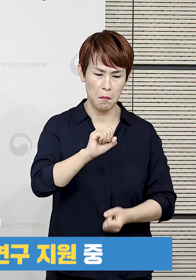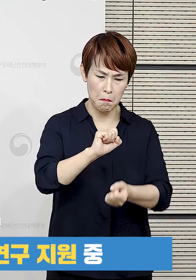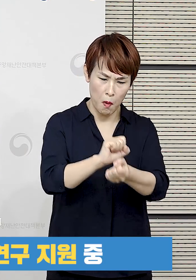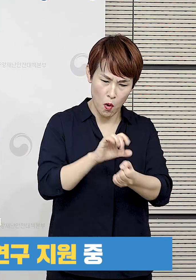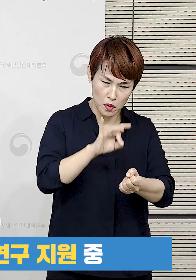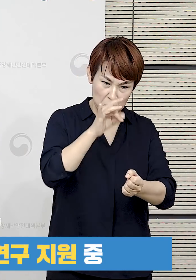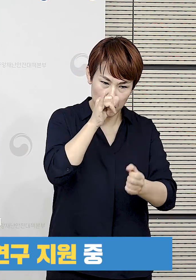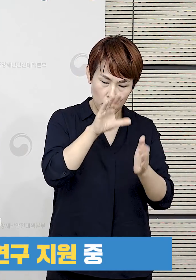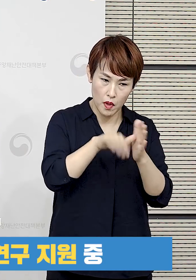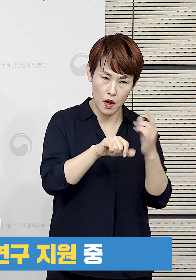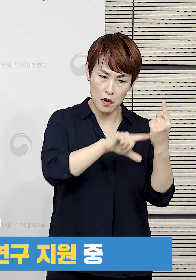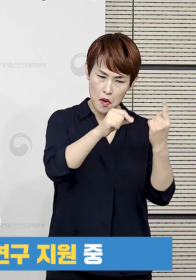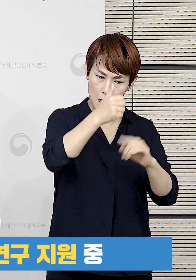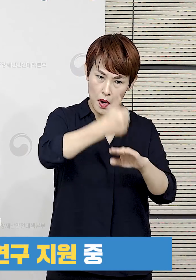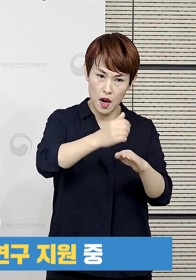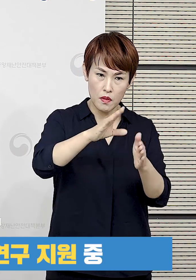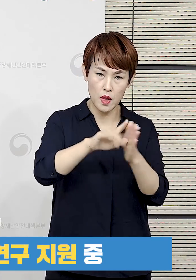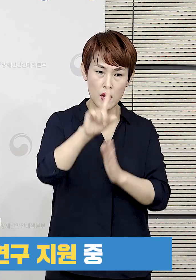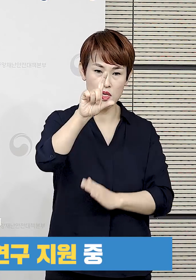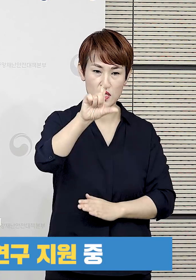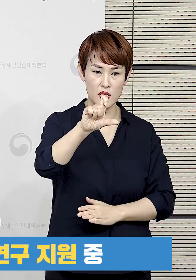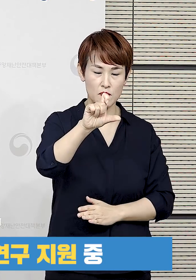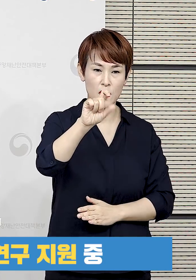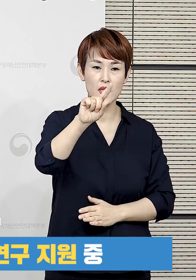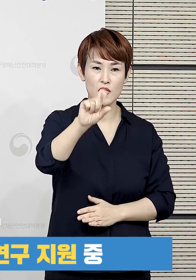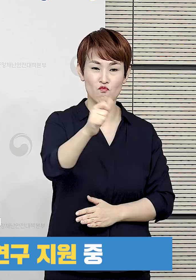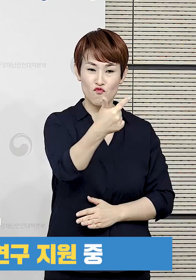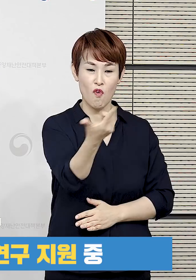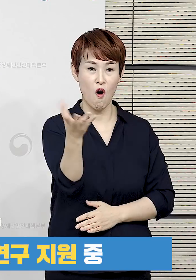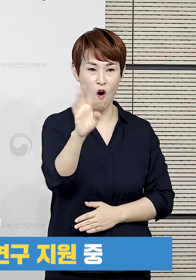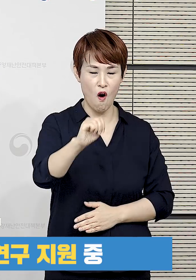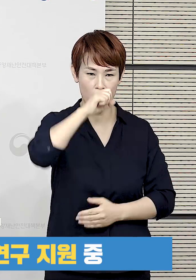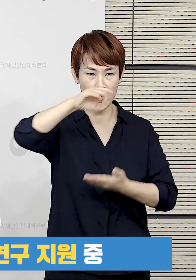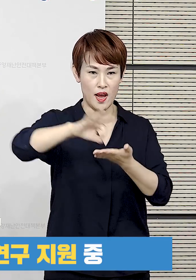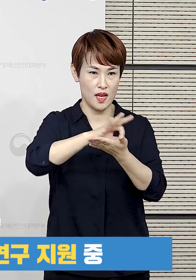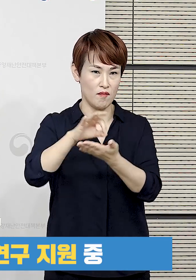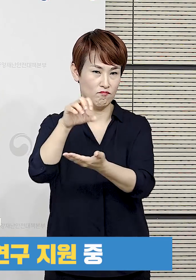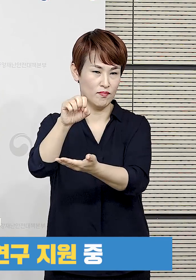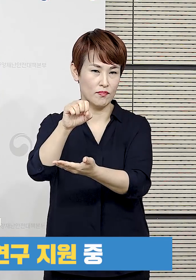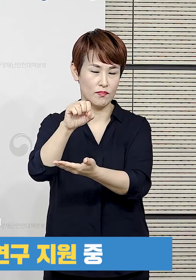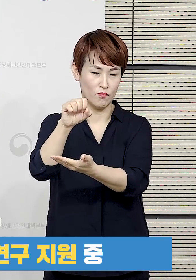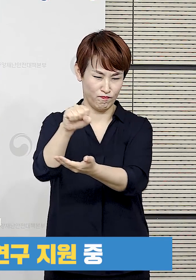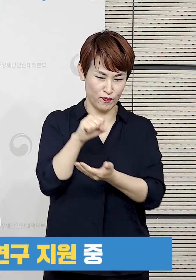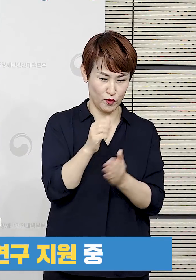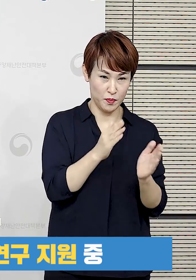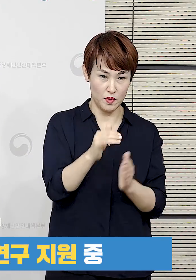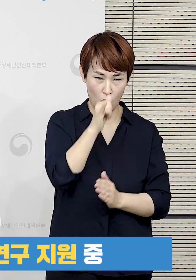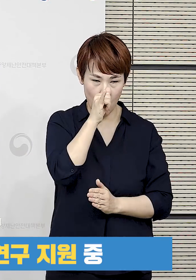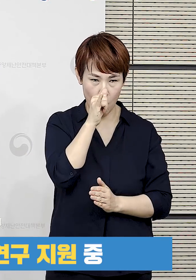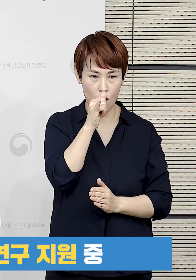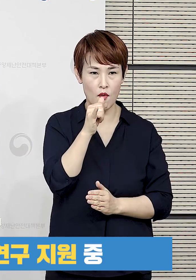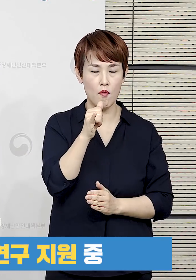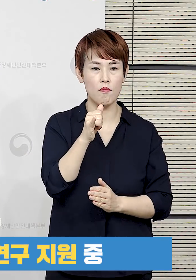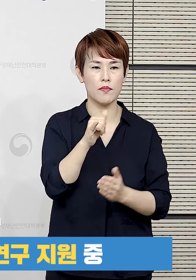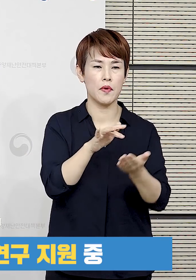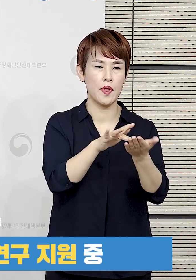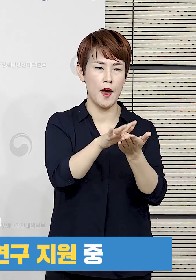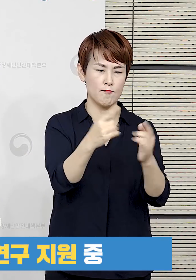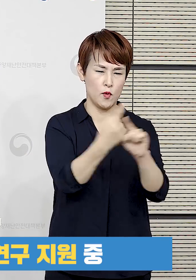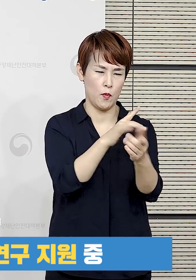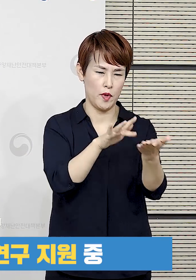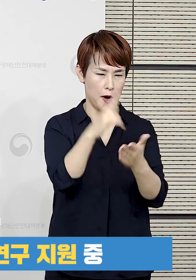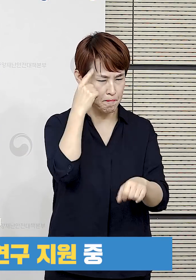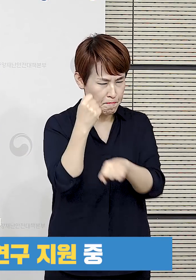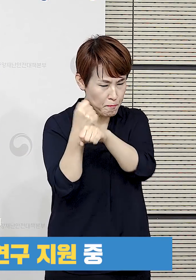유입 초기인 1월 말 약 16억 원의 예산을 긴급히 확보하여 국내 제약기업들이 전용 치료제 개발